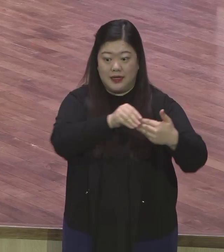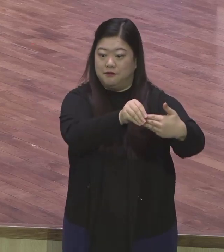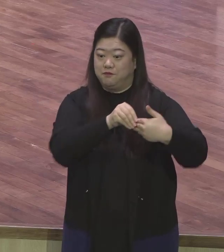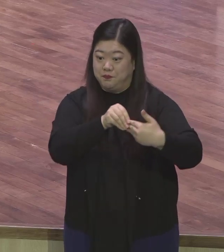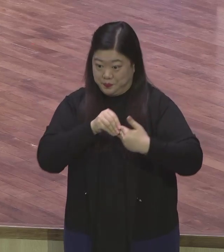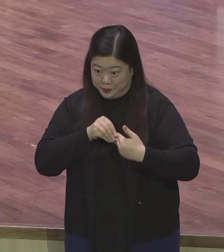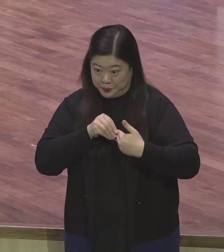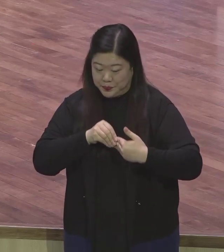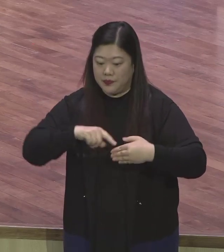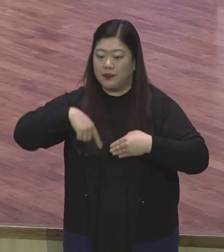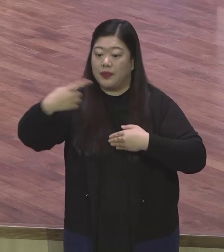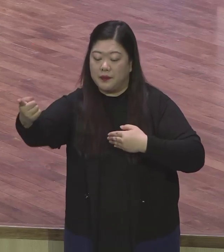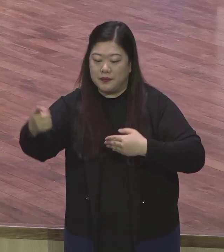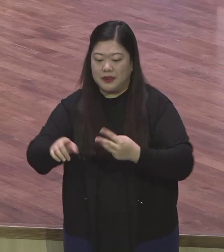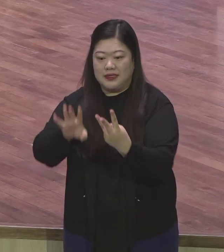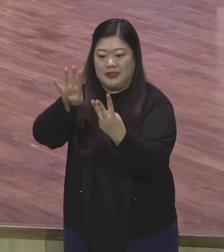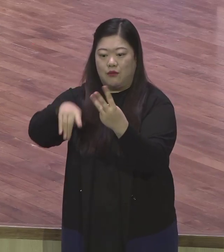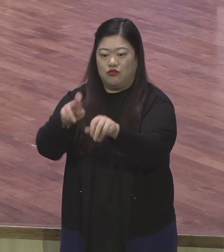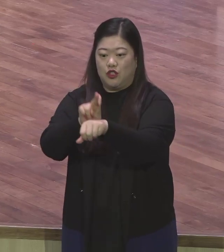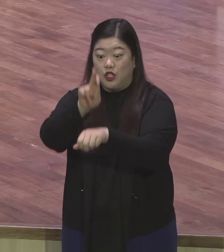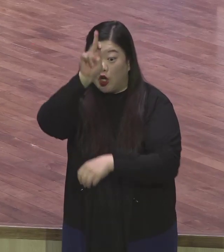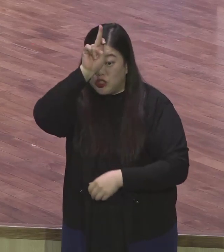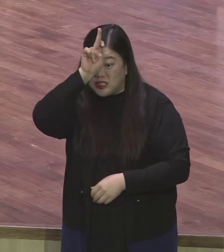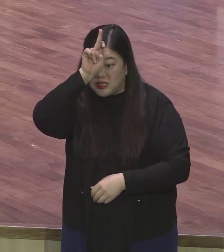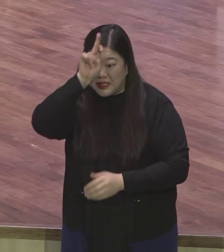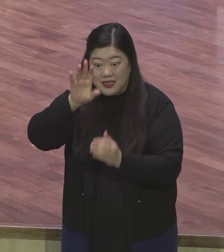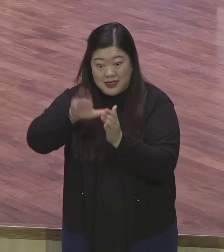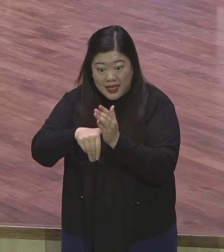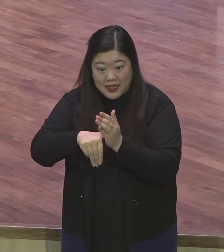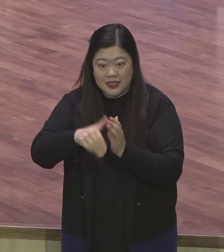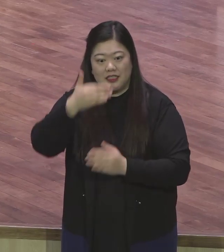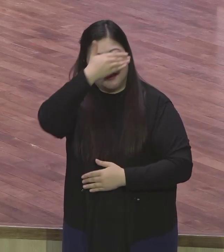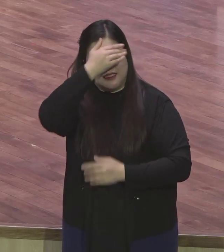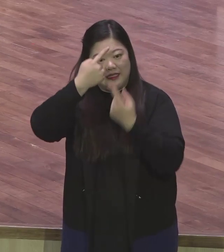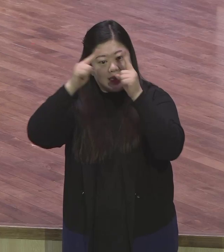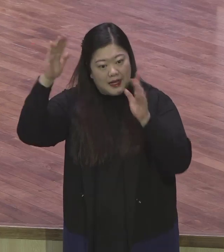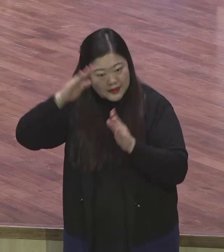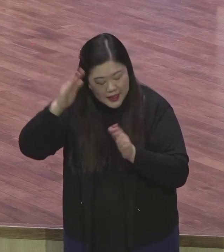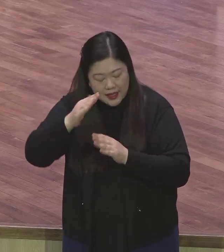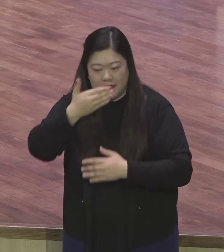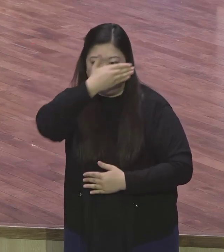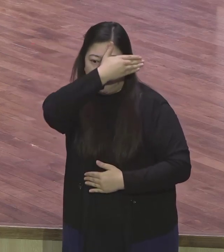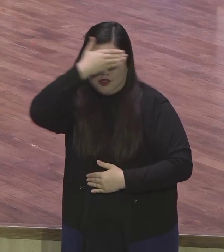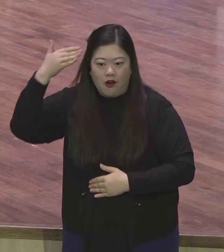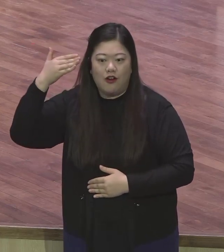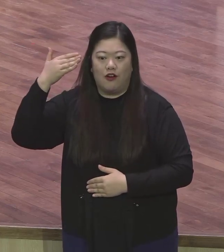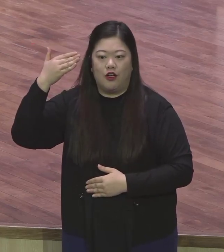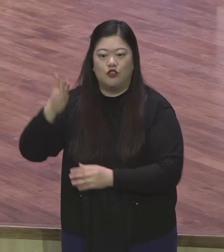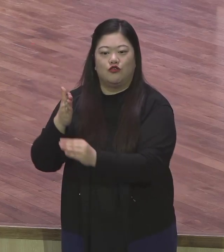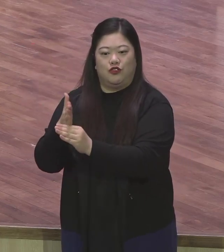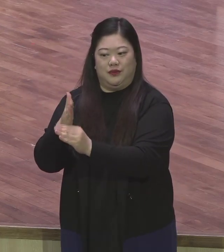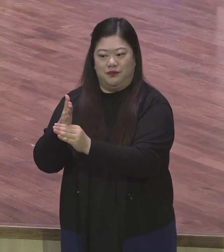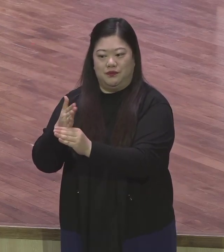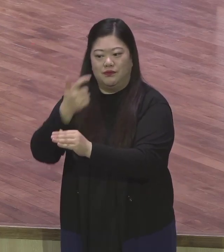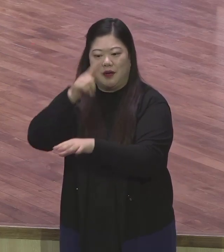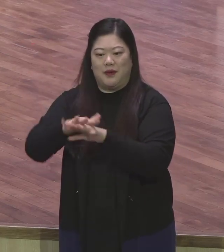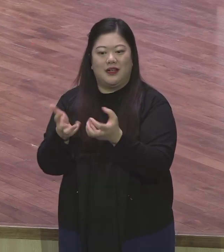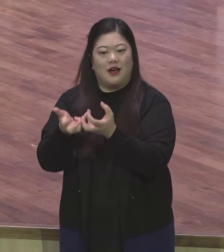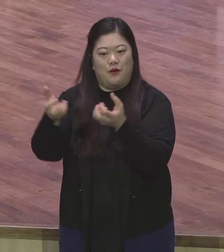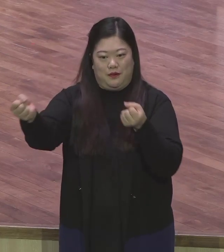때는 우리 정년대학 이제 중심으로 새가족을 초청해서 함께 축복의 시간을 갖습니다. 오늘